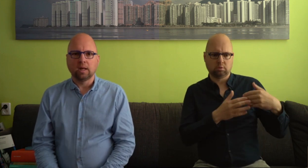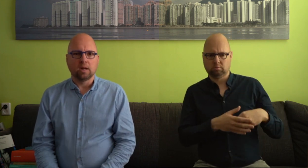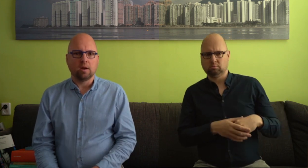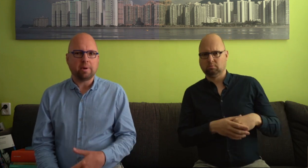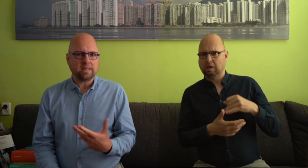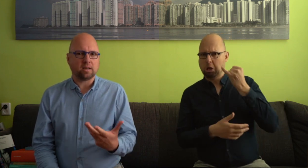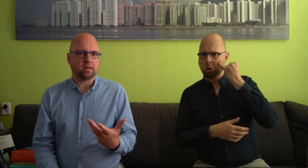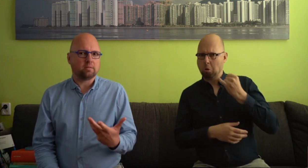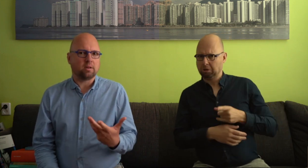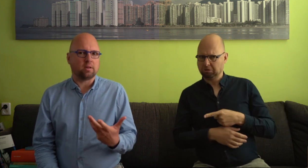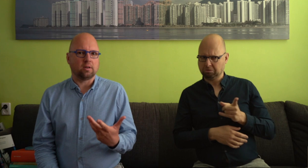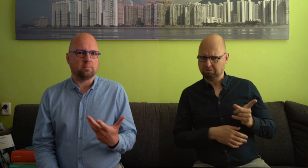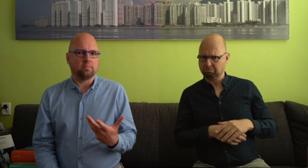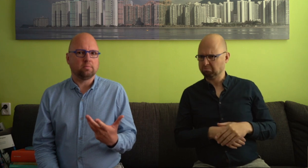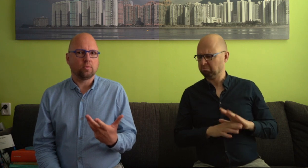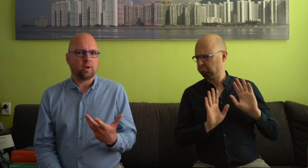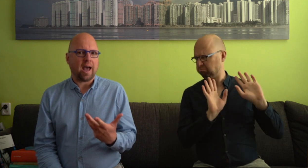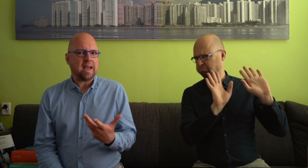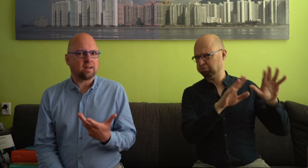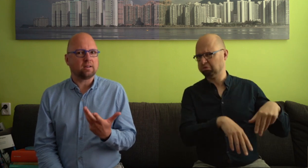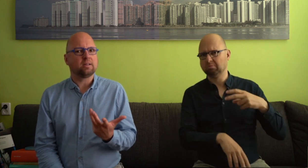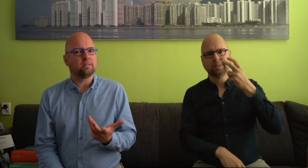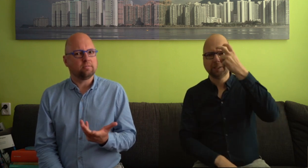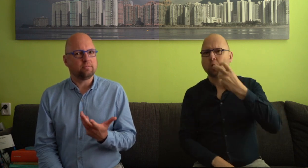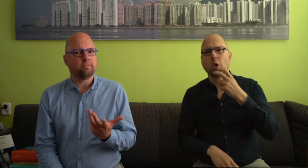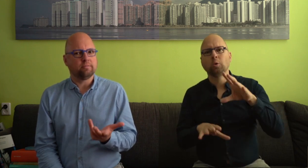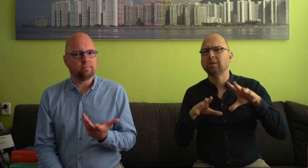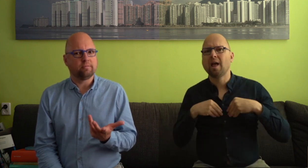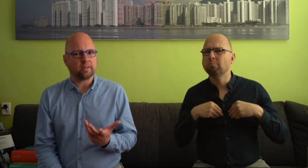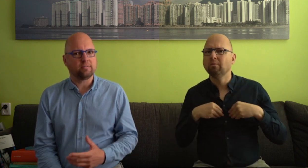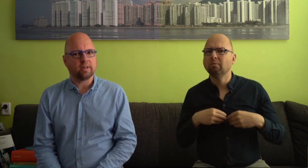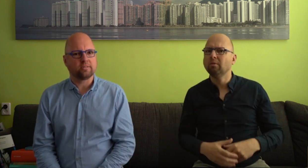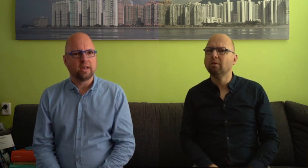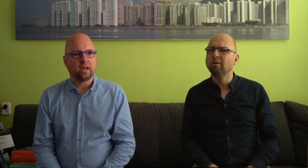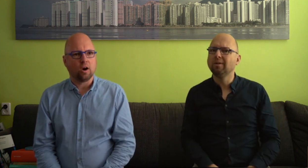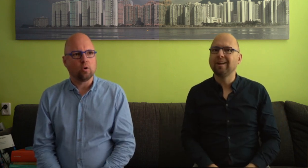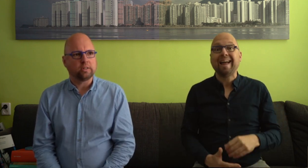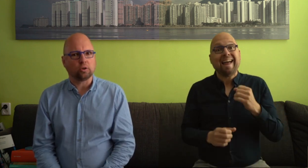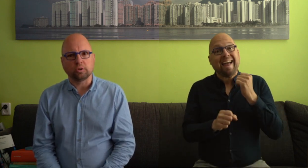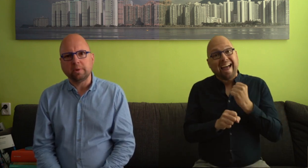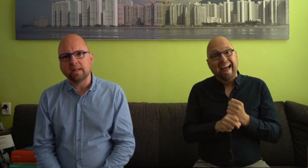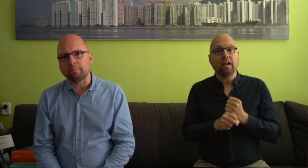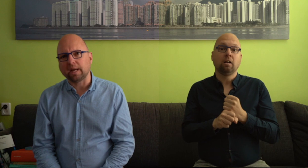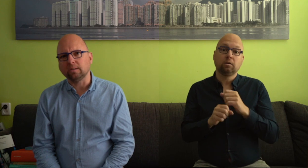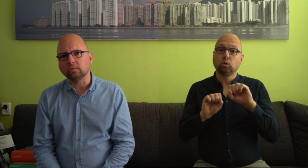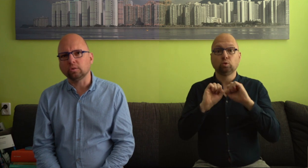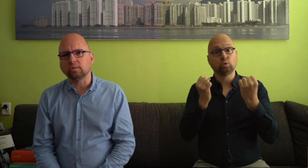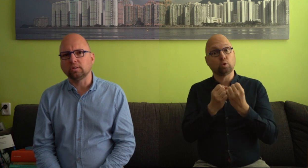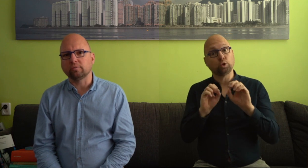Een beetje eigenlijk wat ook in social media bij die discussie of